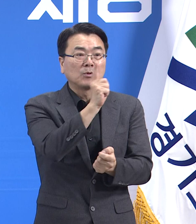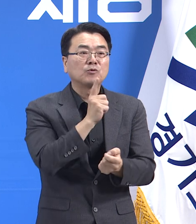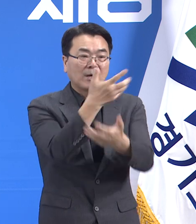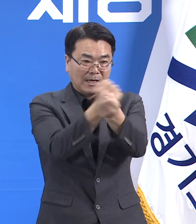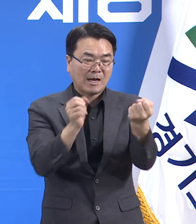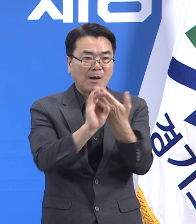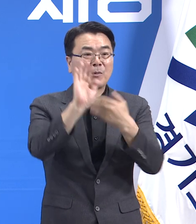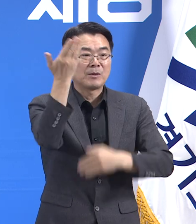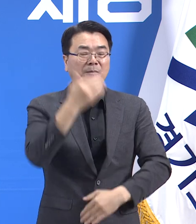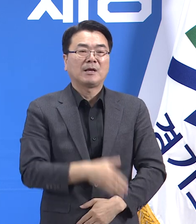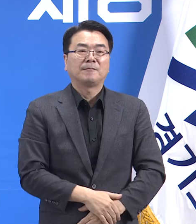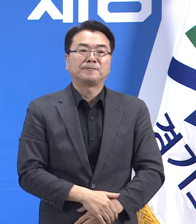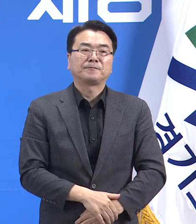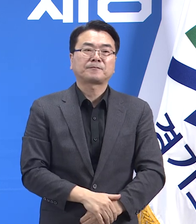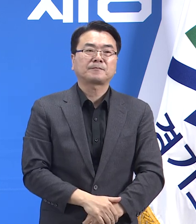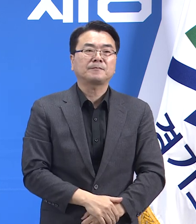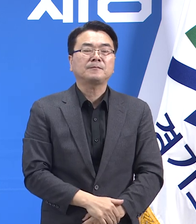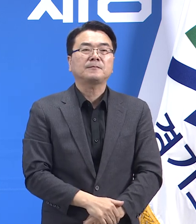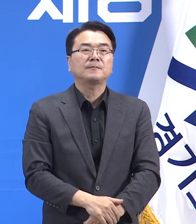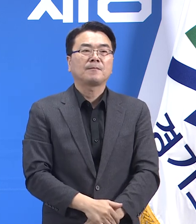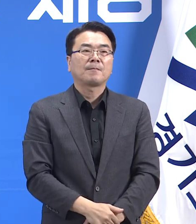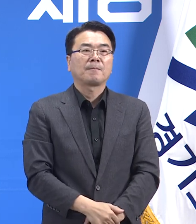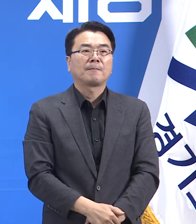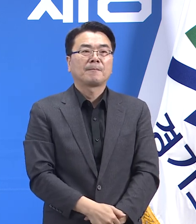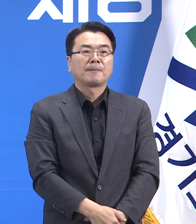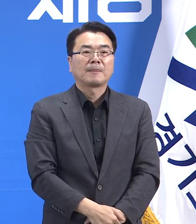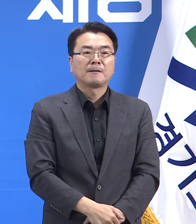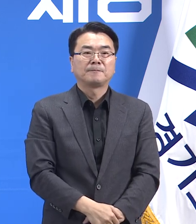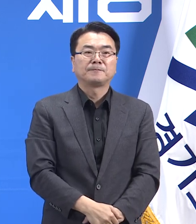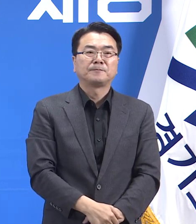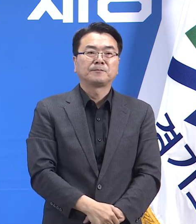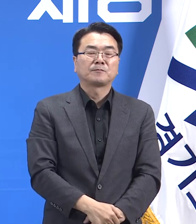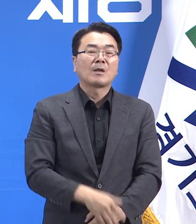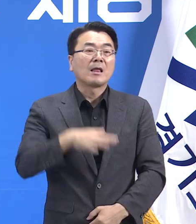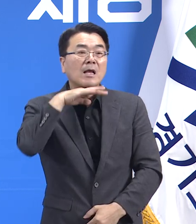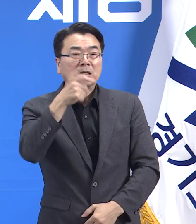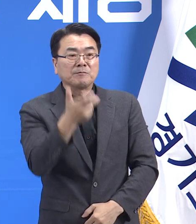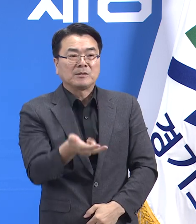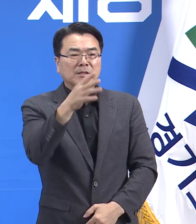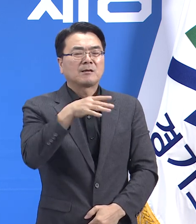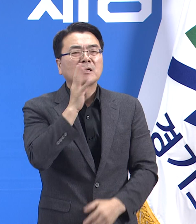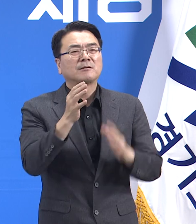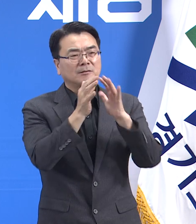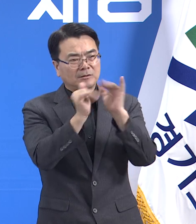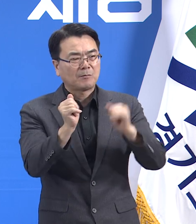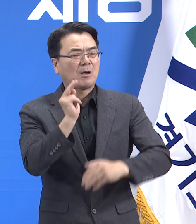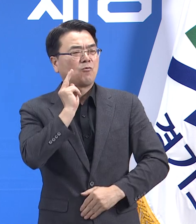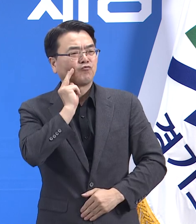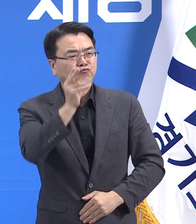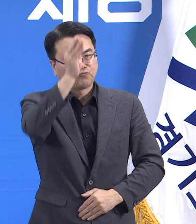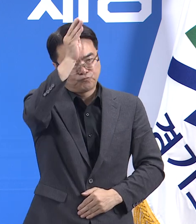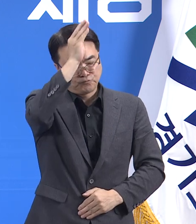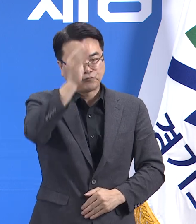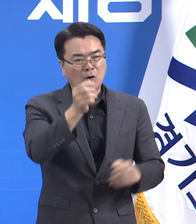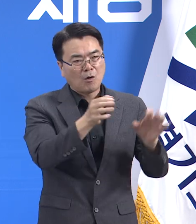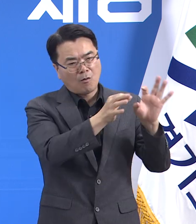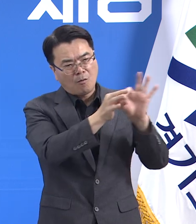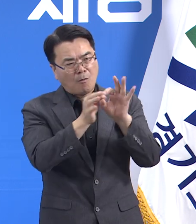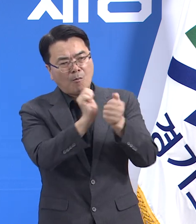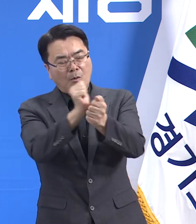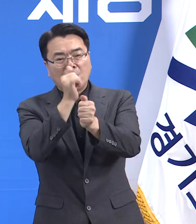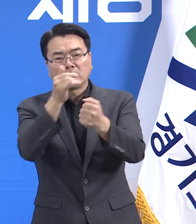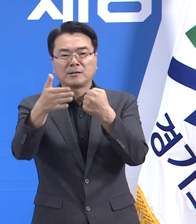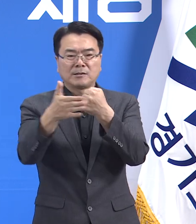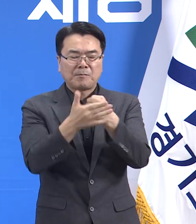접종 기간은 별도의 제한 없이 계속 진행됩니다. 60세 이상 고령층의 경우 중증으로 이어질 가능성이 높기 때문에 신속한